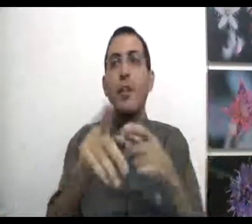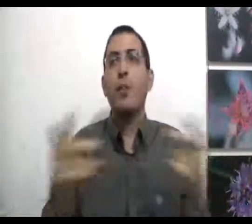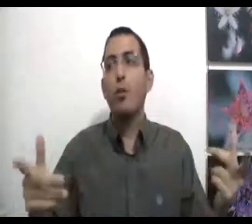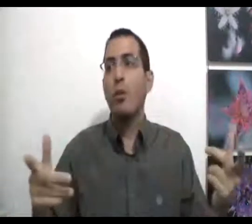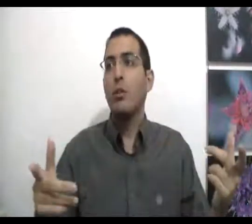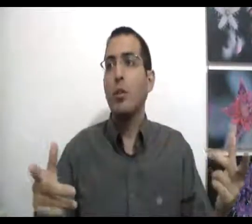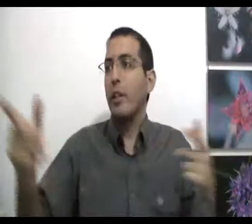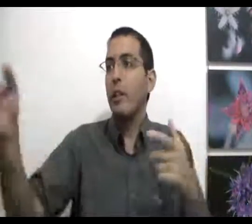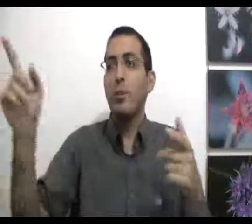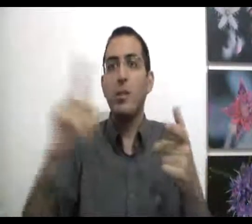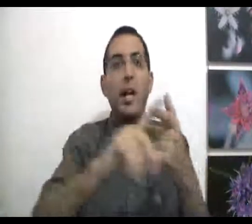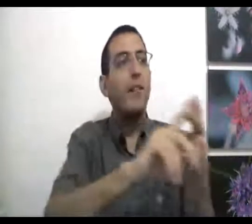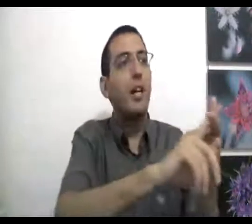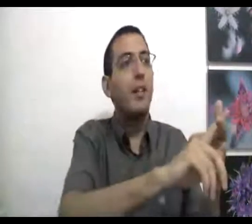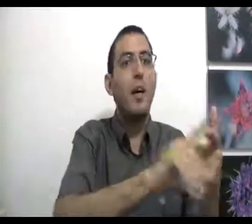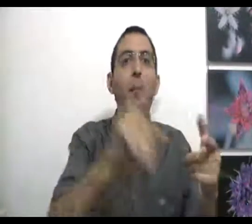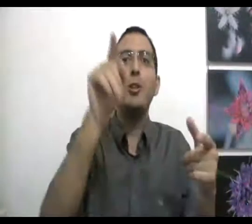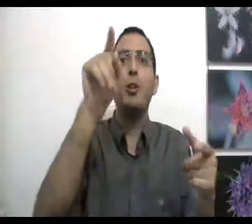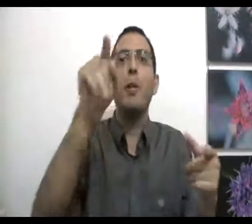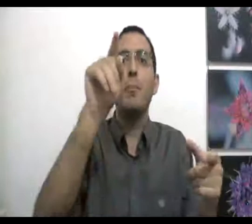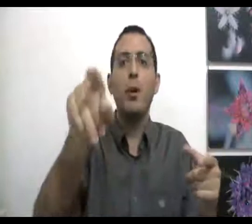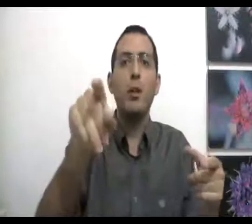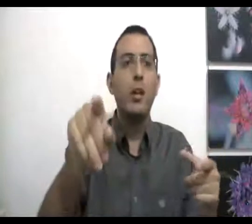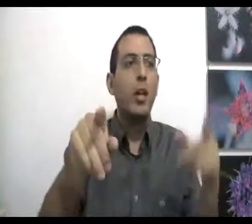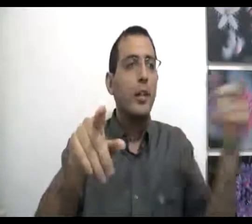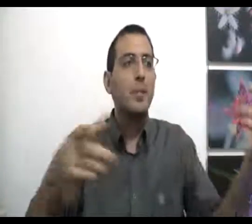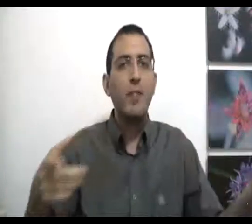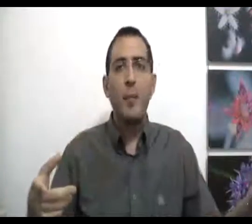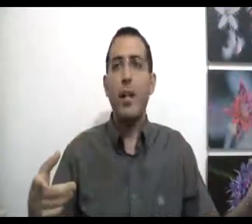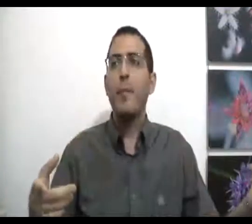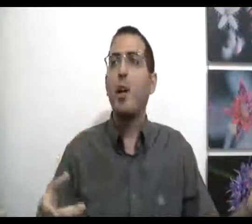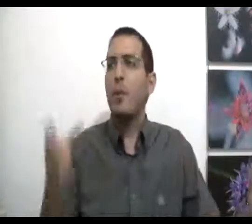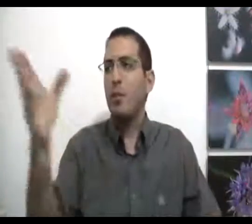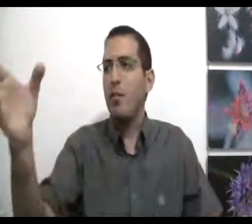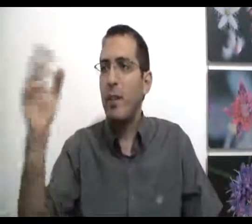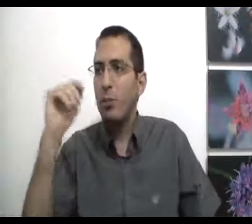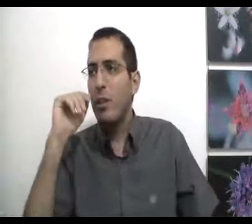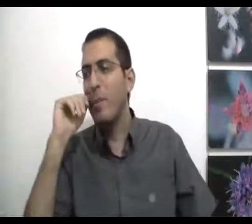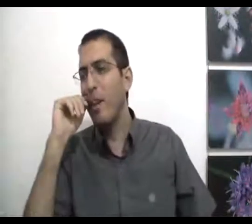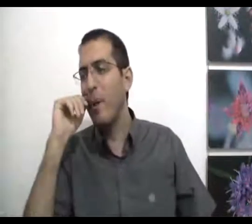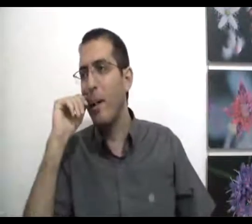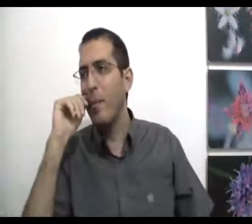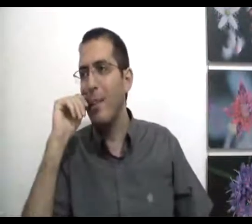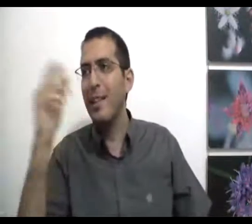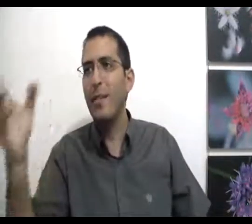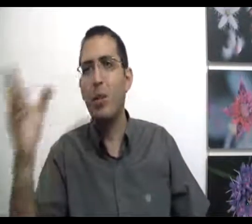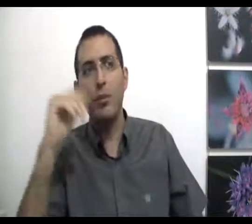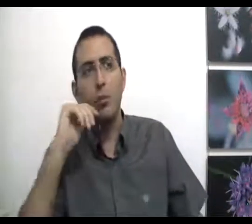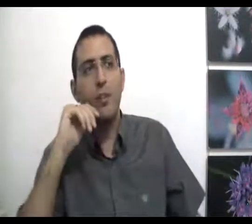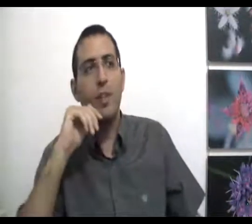דווקא אותו? יש עוד אנשים שעושים ככה וככה וככה. מה שונה בו, שיש בדברים אחרים. אתה אומר שאתה אוהב משהו יותר מדברים אחרים, אז למה אתה אוהב אותו דווקא?